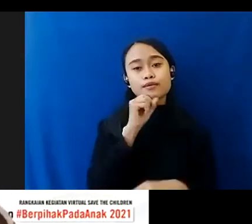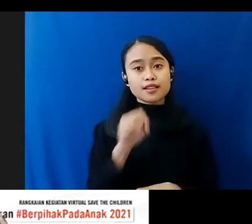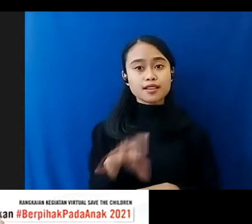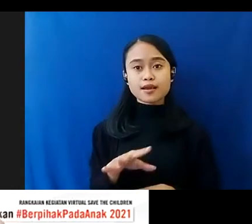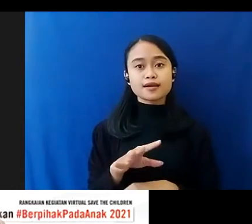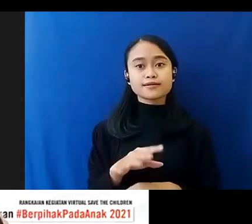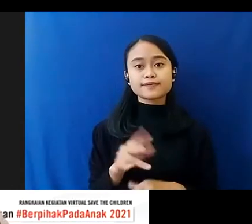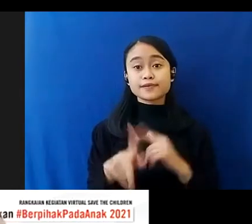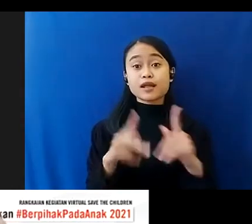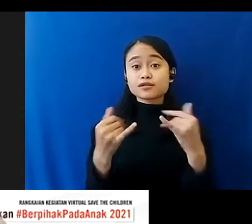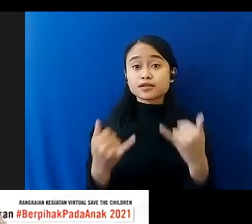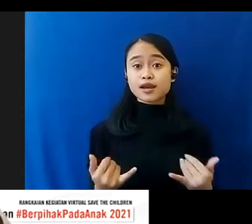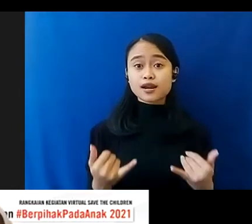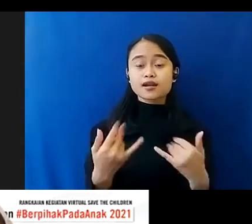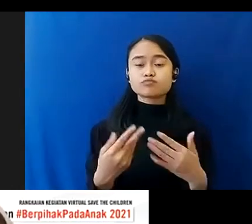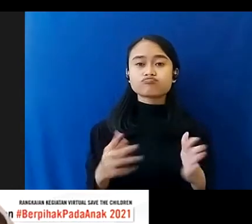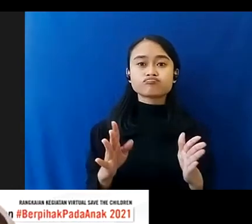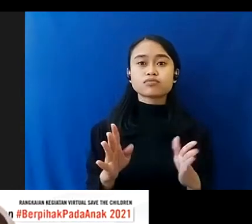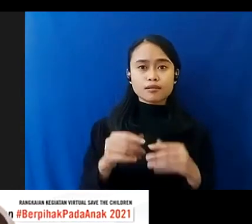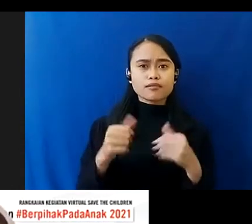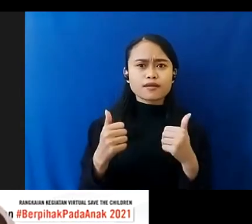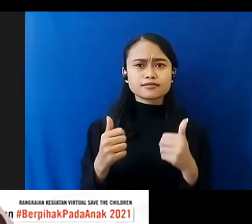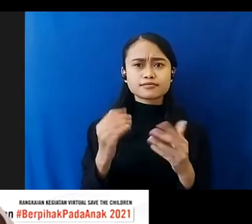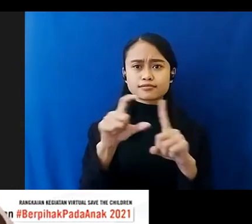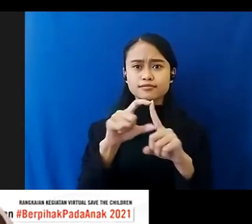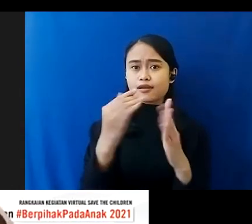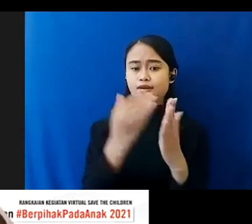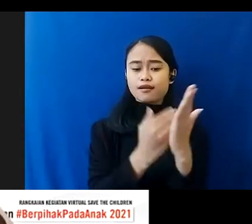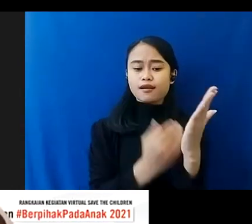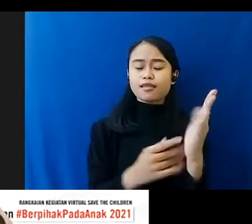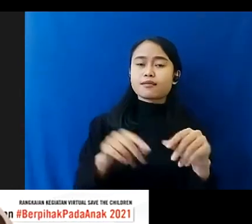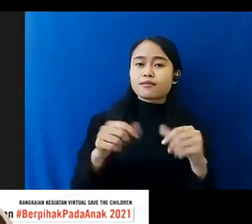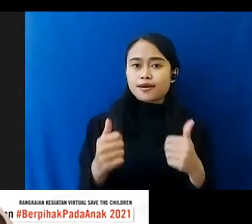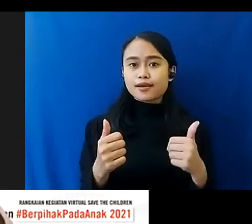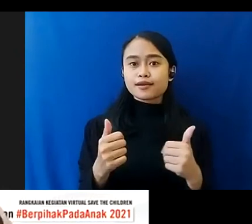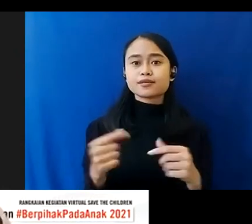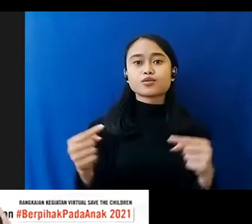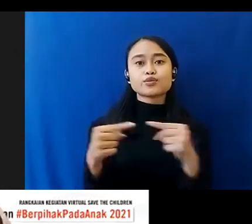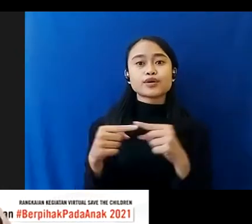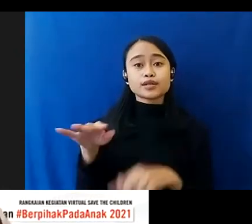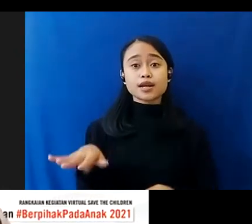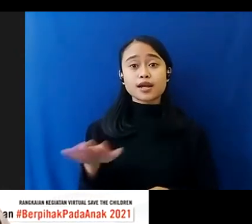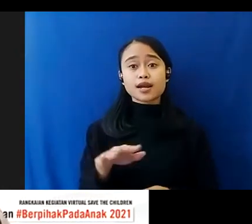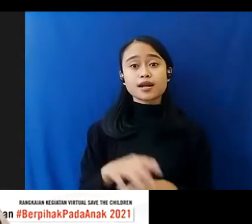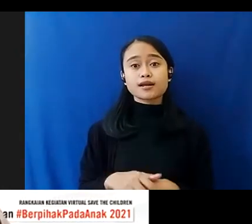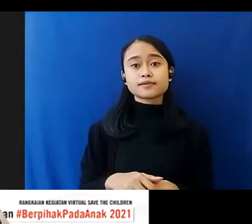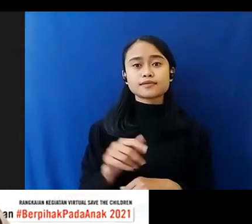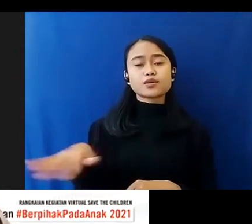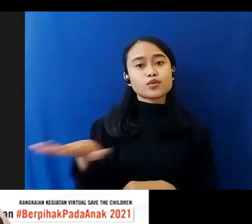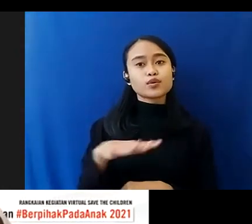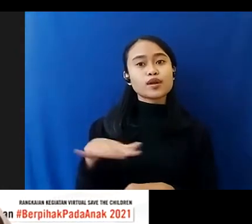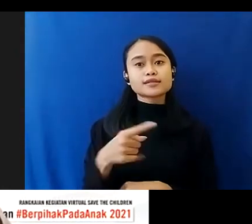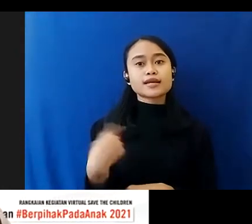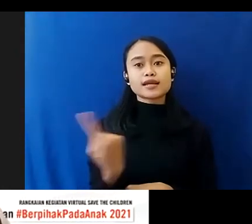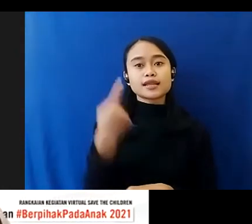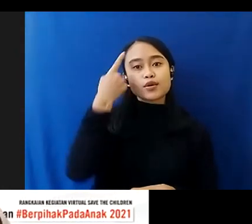Sekarang Sudah Semakin Baik Data-data Kita Termasuk Data-data Terkait Dengan Anak Itu Menjadi Dasar Kita Untuk Pengambilan